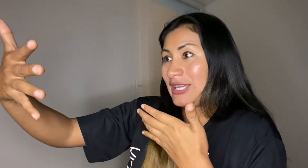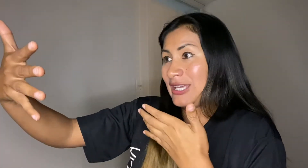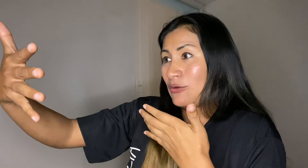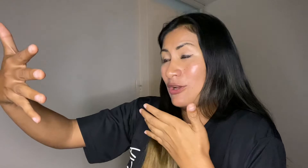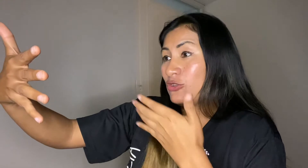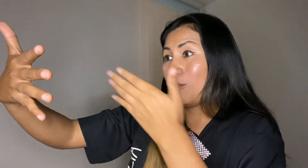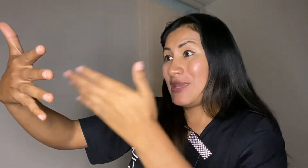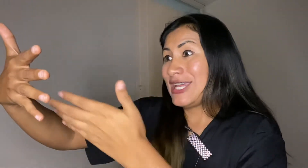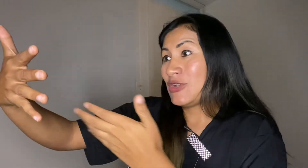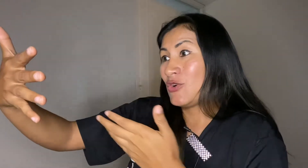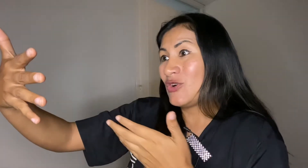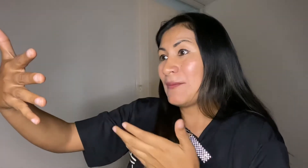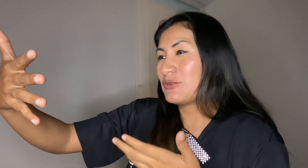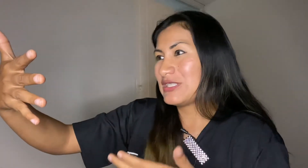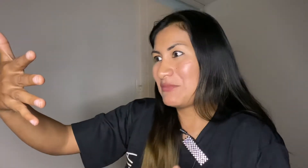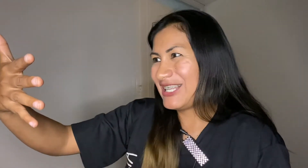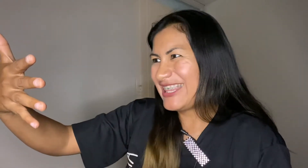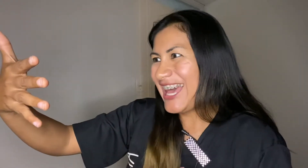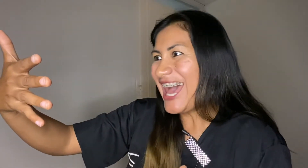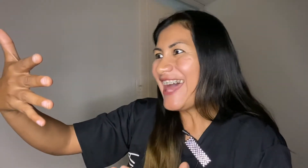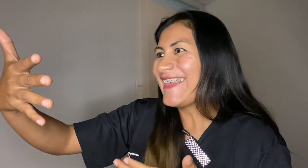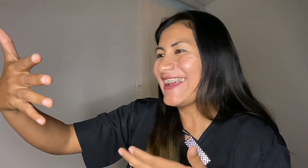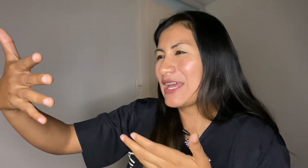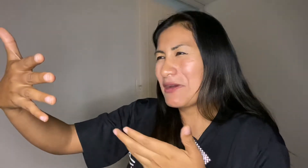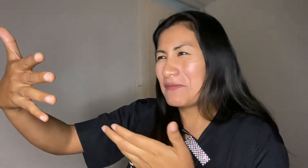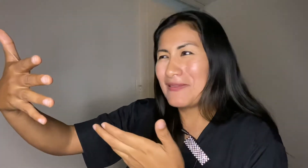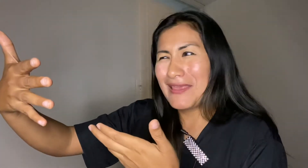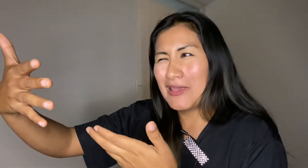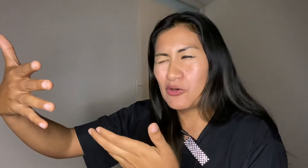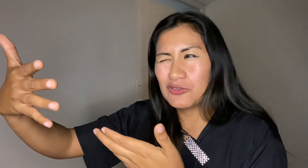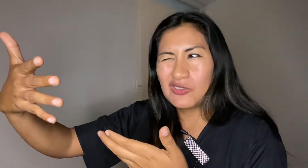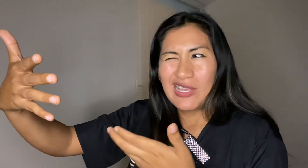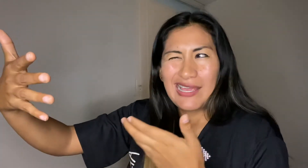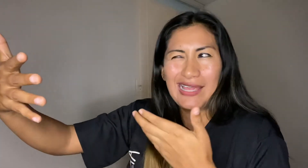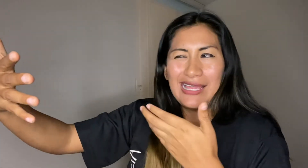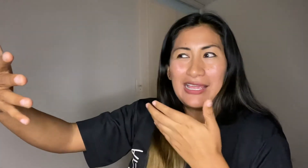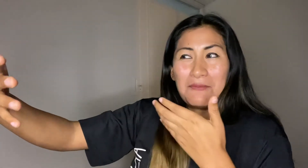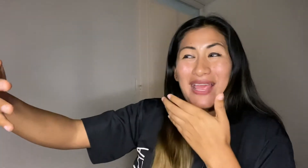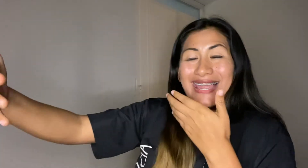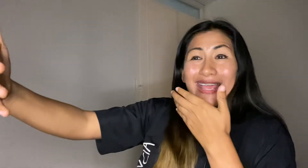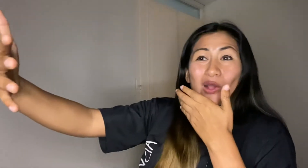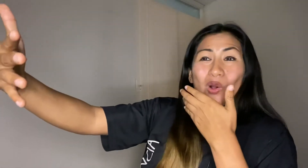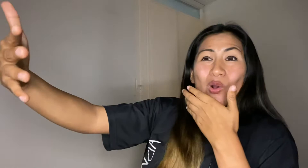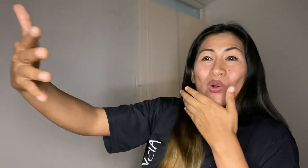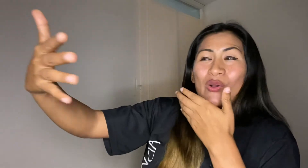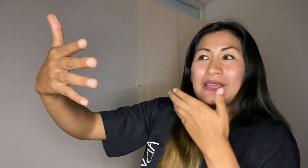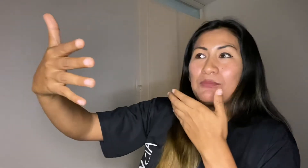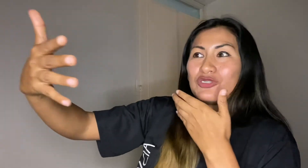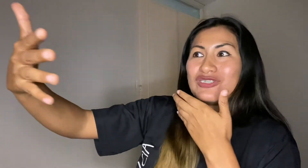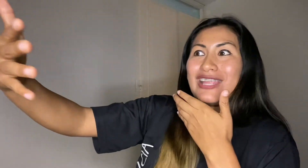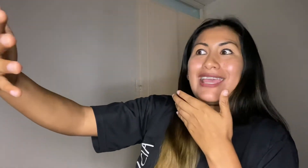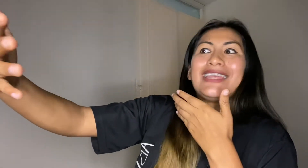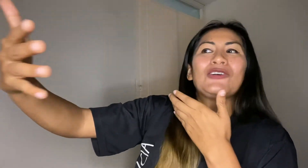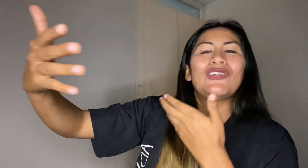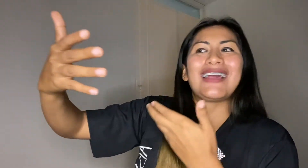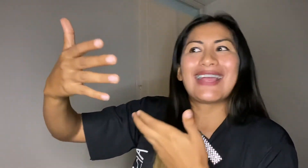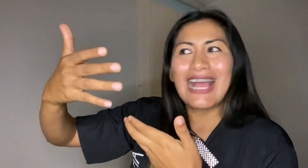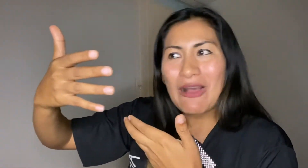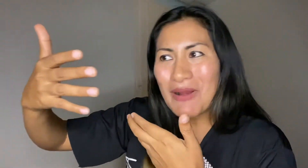cuando miro la posibilidad de grabar videos me alejo y postergo la cámara,